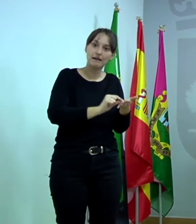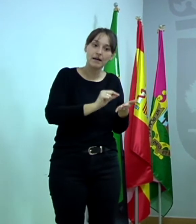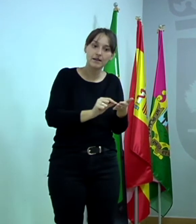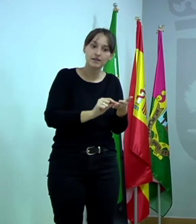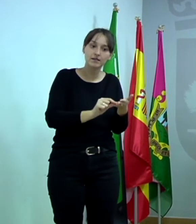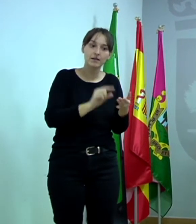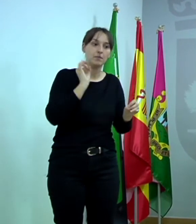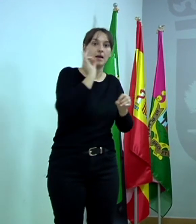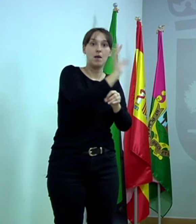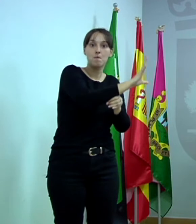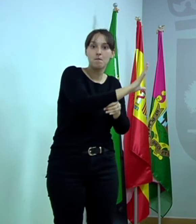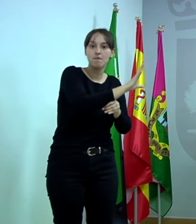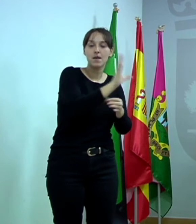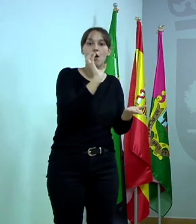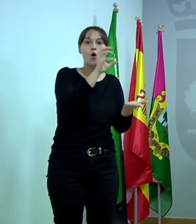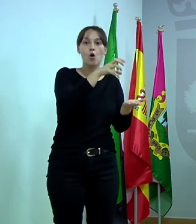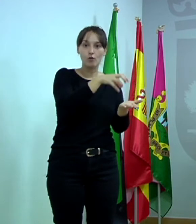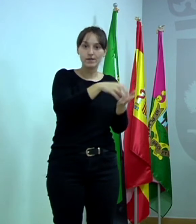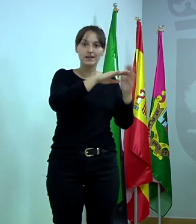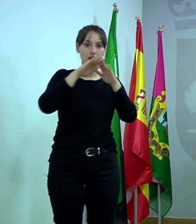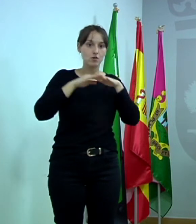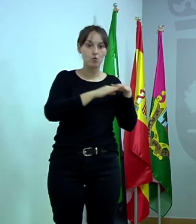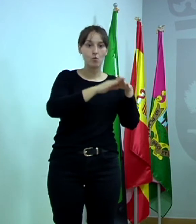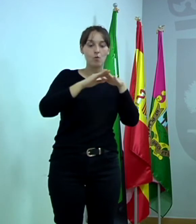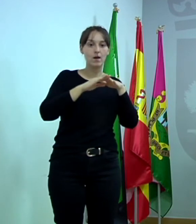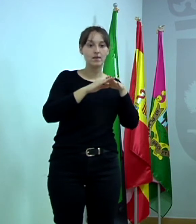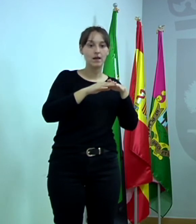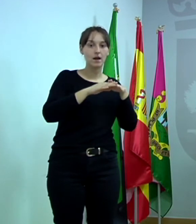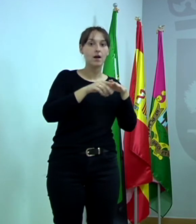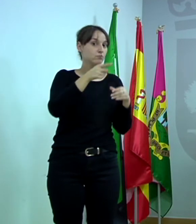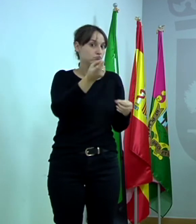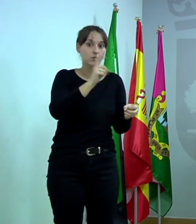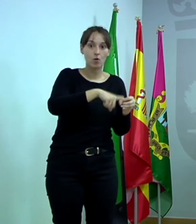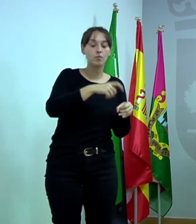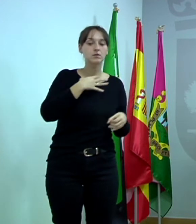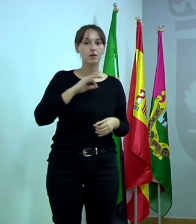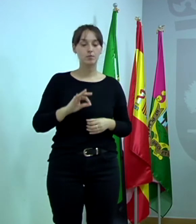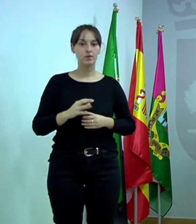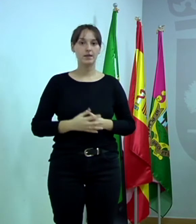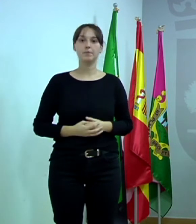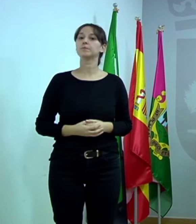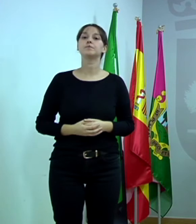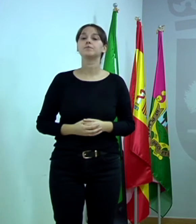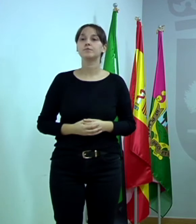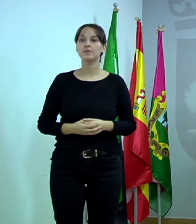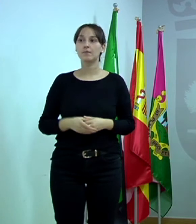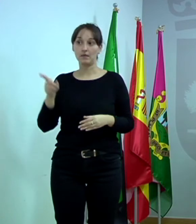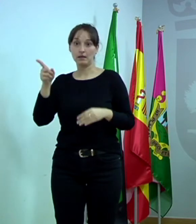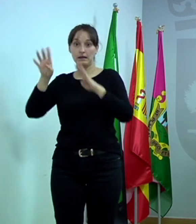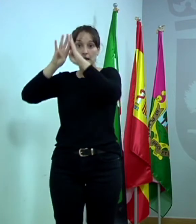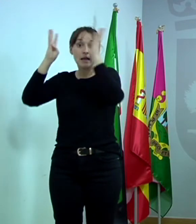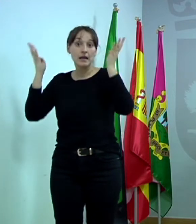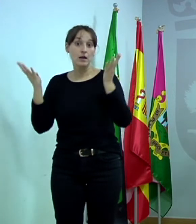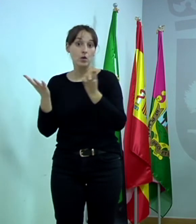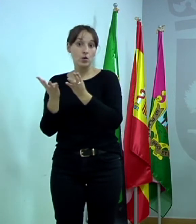de Igualdad y a través del enlace que hay en la web municipal. Efectivamente. Y entonces tú luego ya… Sí, en el Moodle igualmente van a ver ellas en la